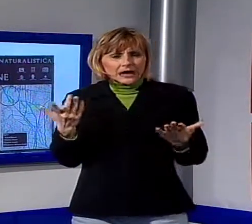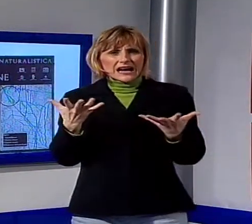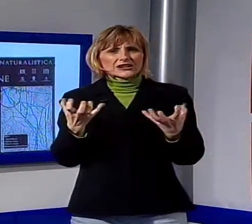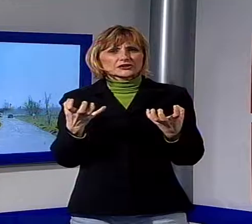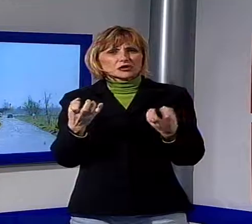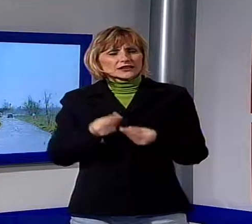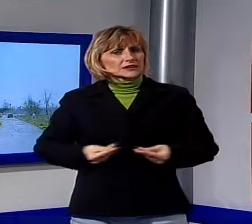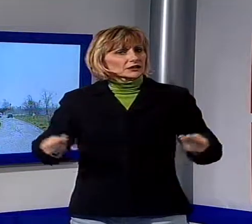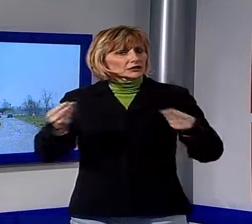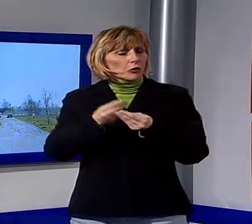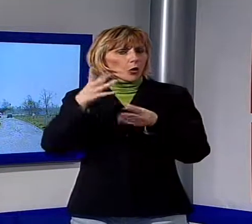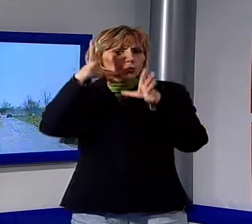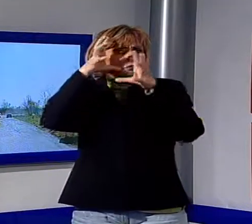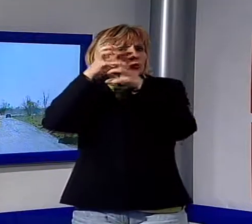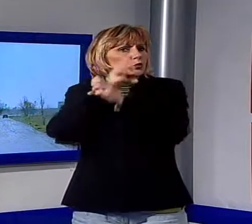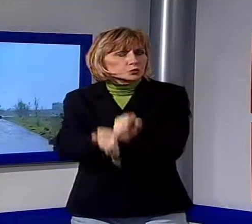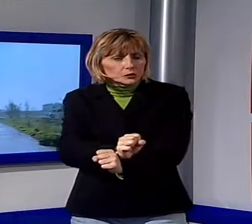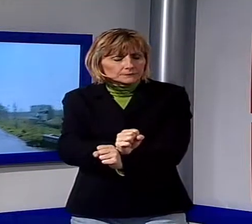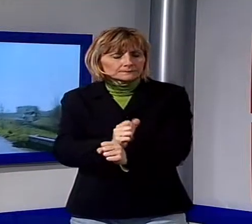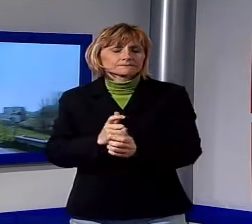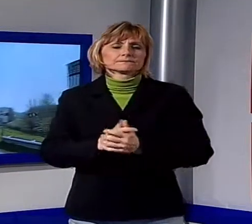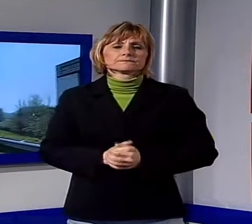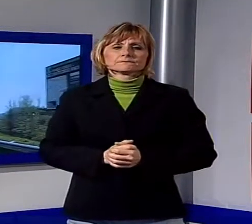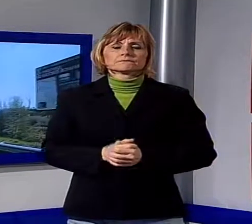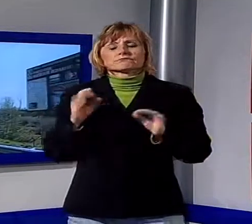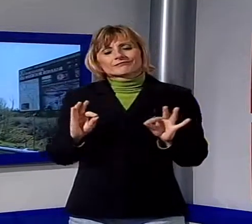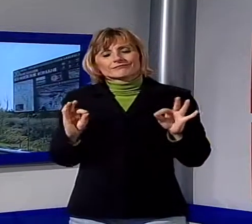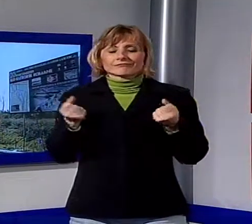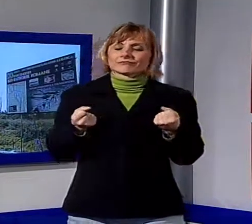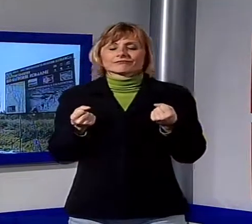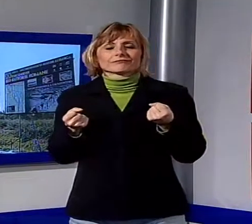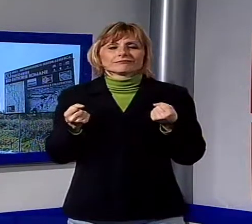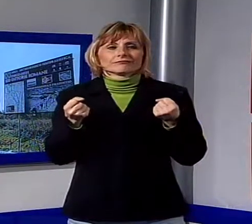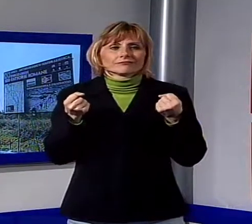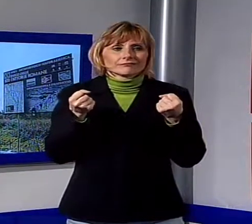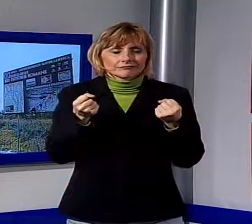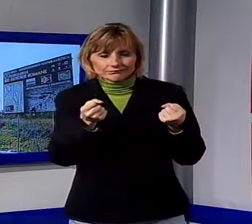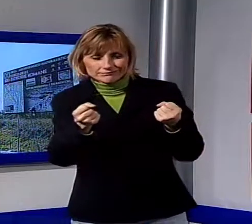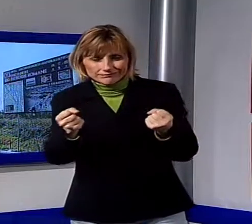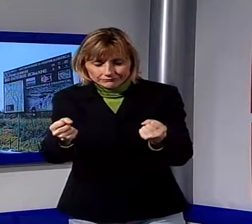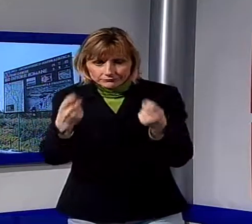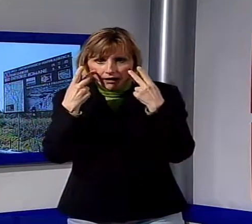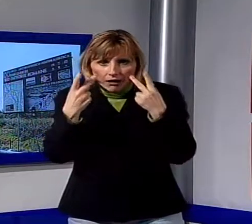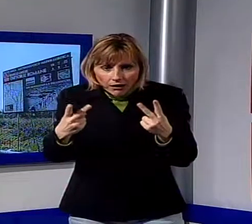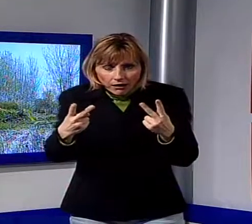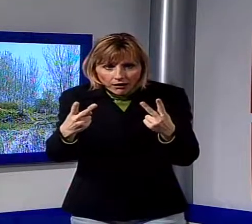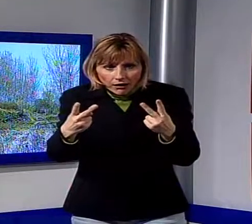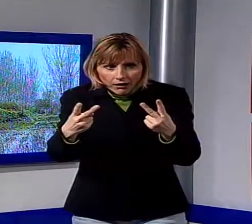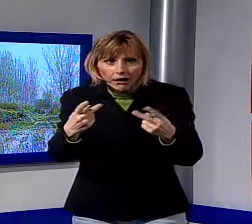territorio non si è più sentito parlare. E appena arrivati al bivio tra la strada del frizzone e la deviazione per il sito, una delle ragioni appare